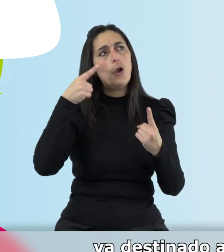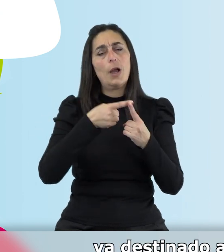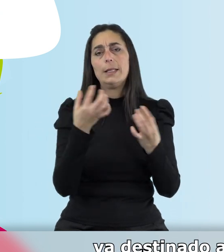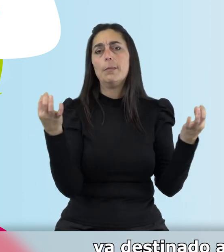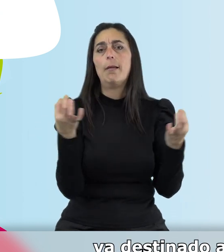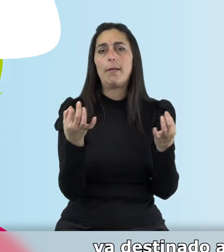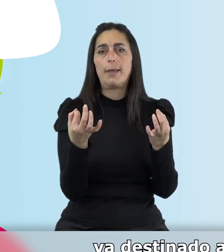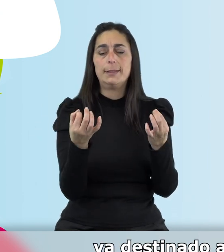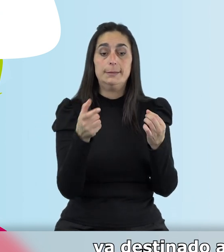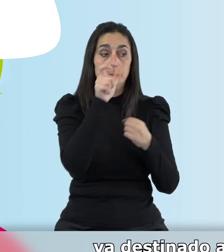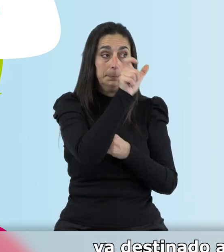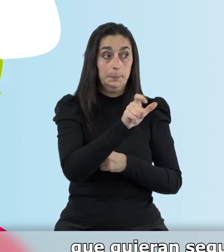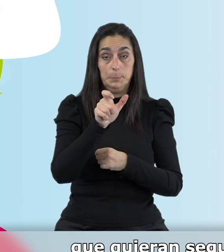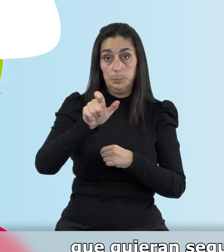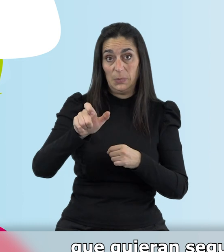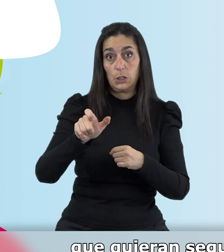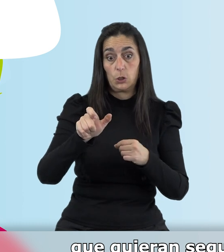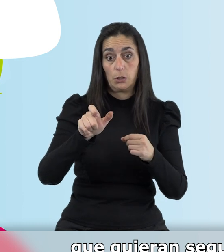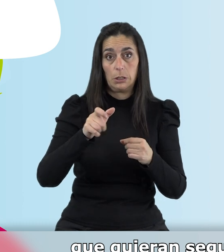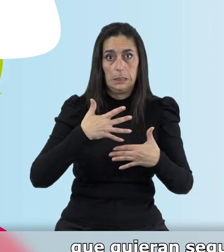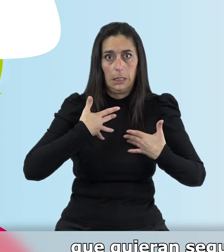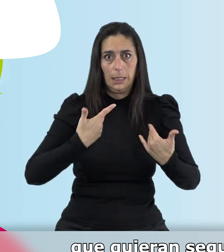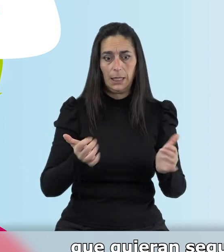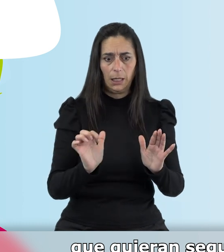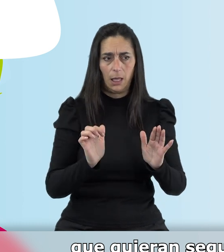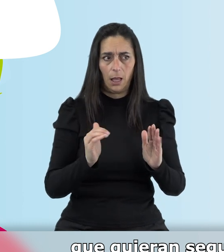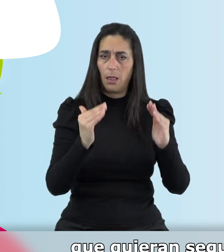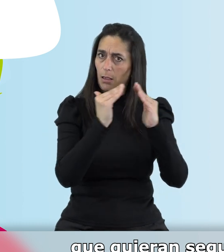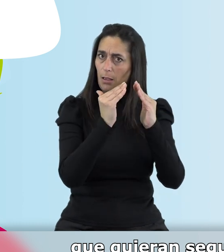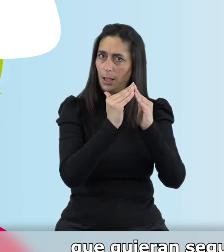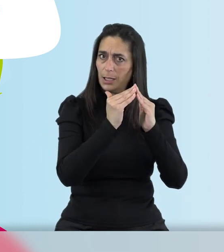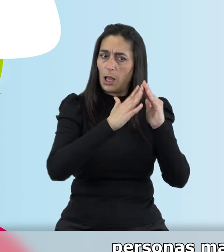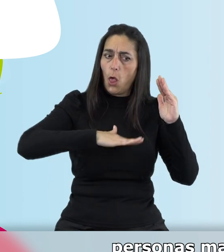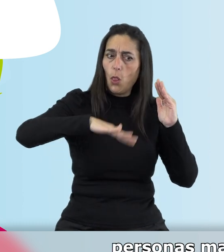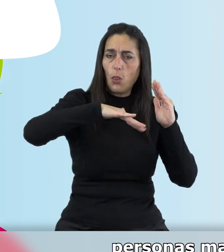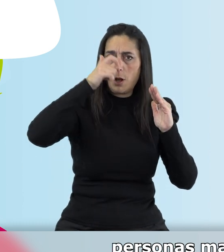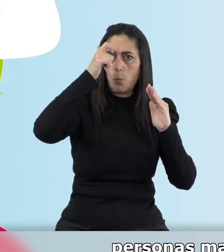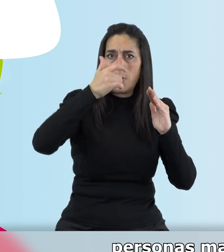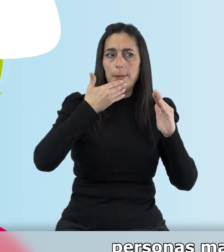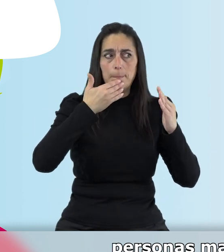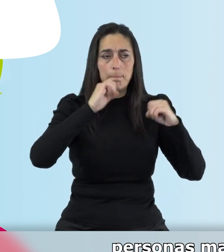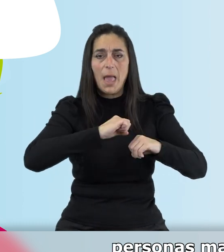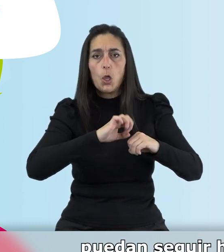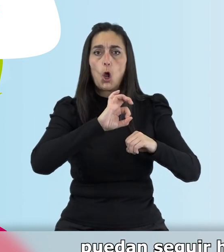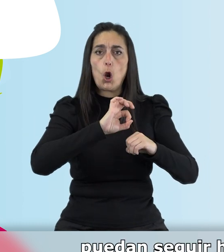facilitar que las personas que quieran seguir viviendo en sus casas, en el entorno rural, personas mayores, personas dependientes, puedan seguir